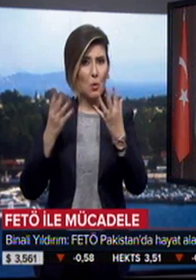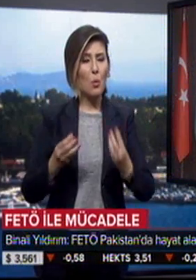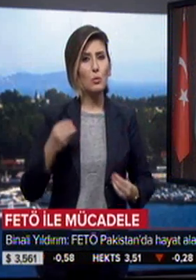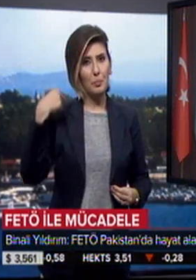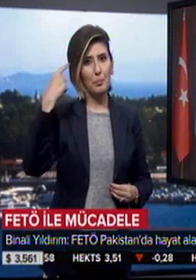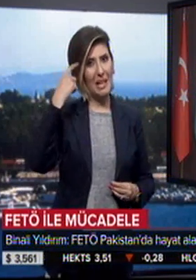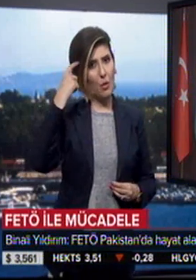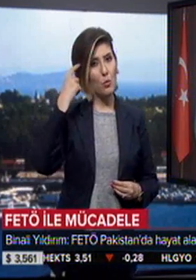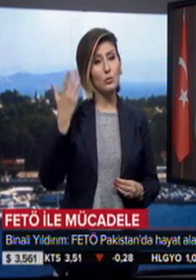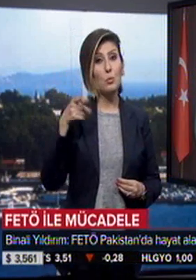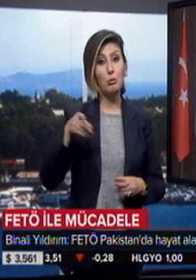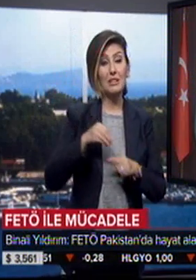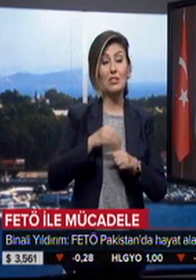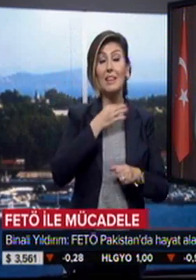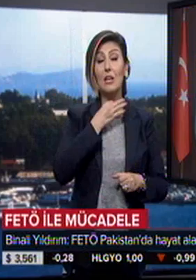olduğunu biliyoruz.